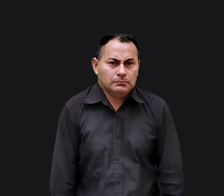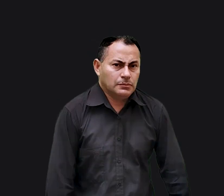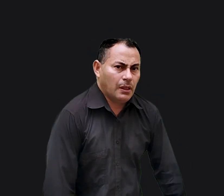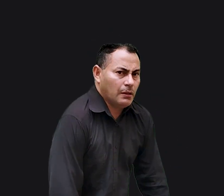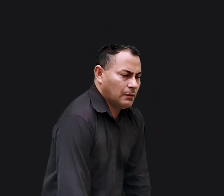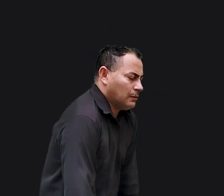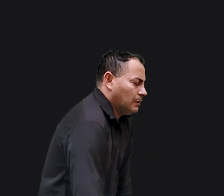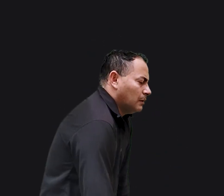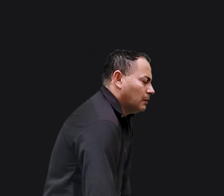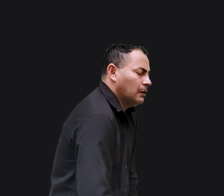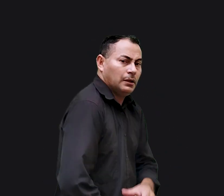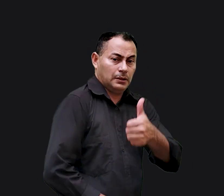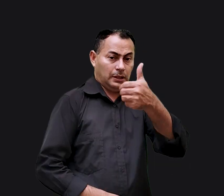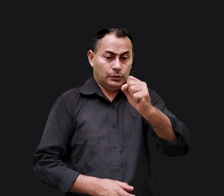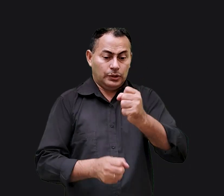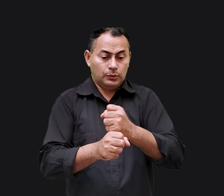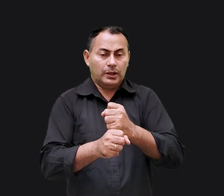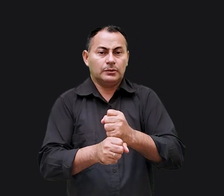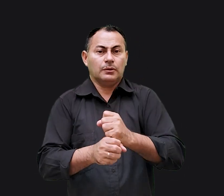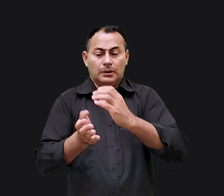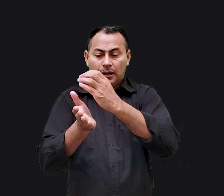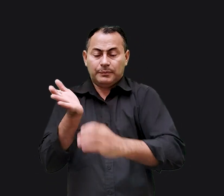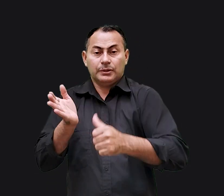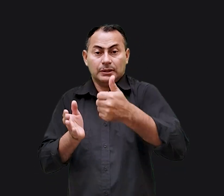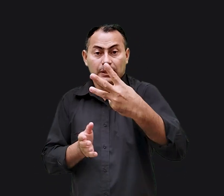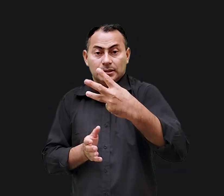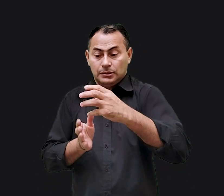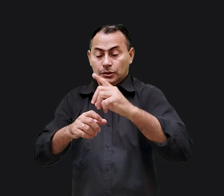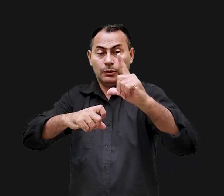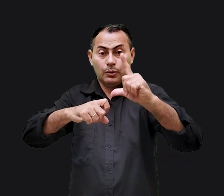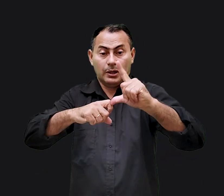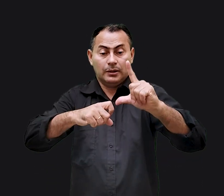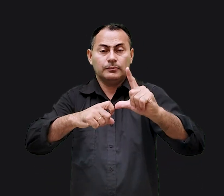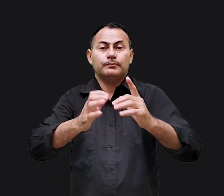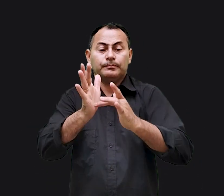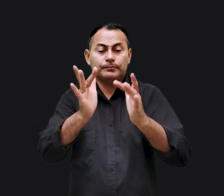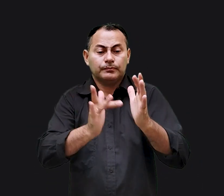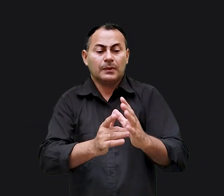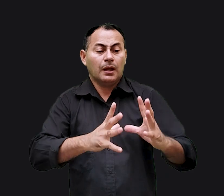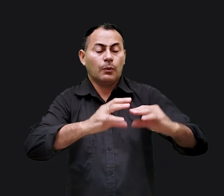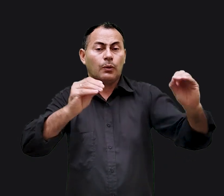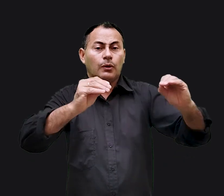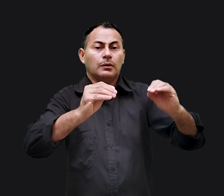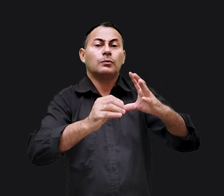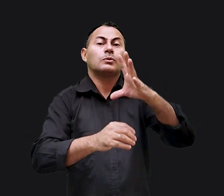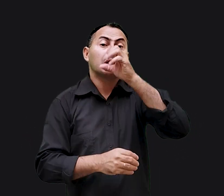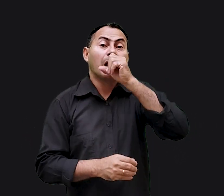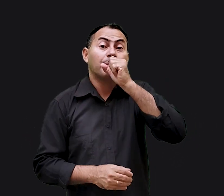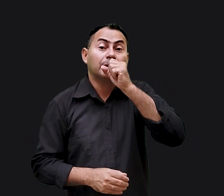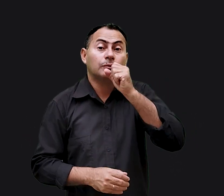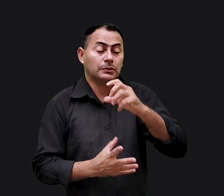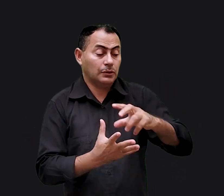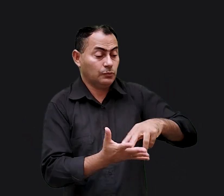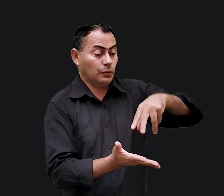encurvada havia 18 anos, descrita no capítulo 13 de Lucas. Jesus a curou num sábado.